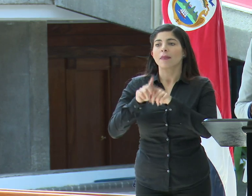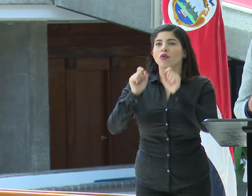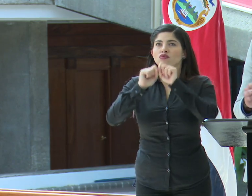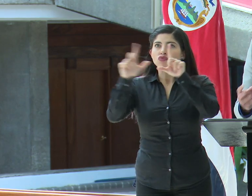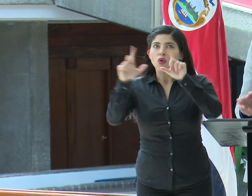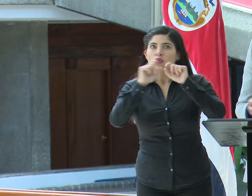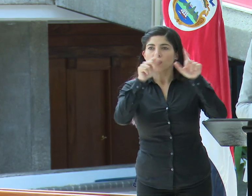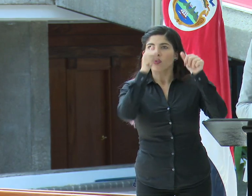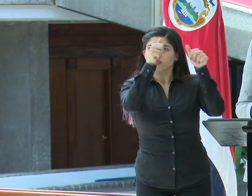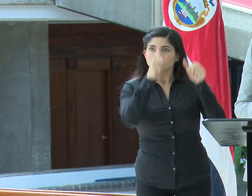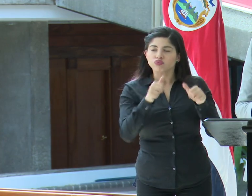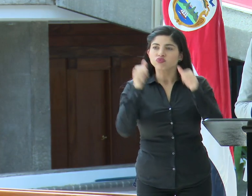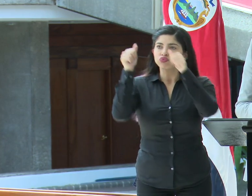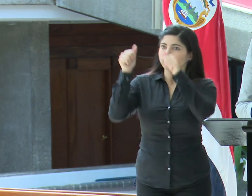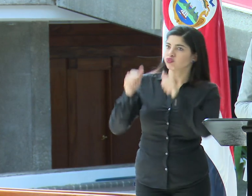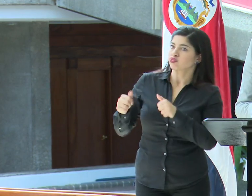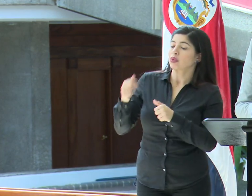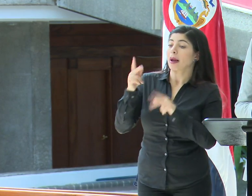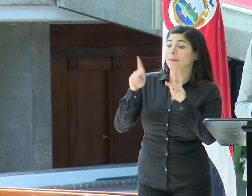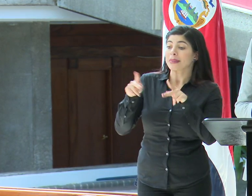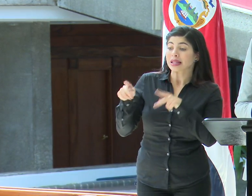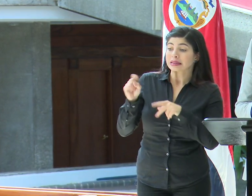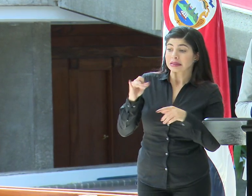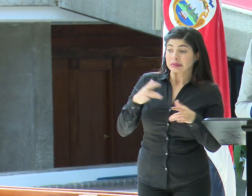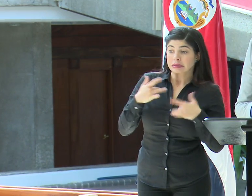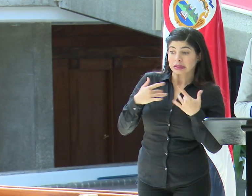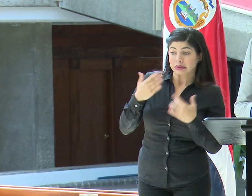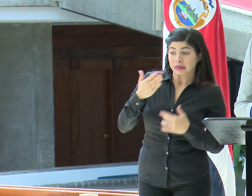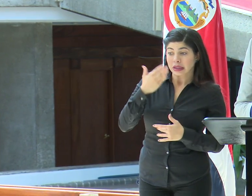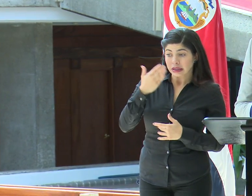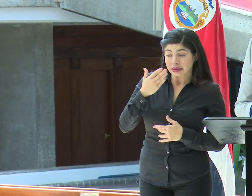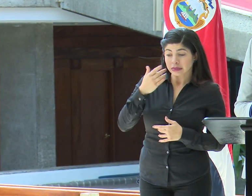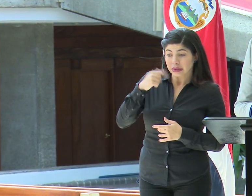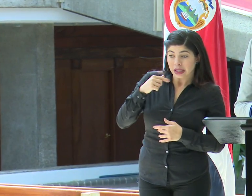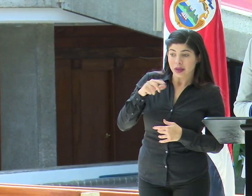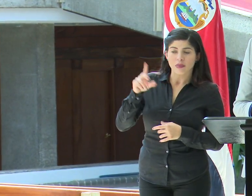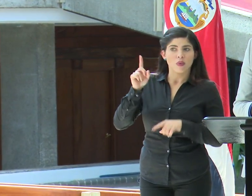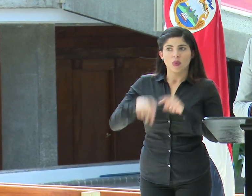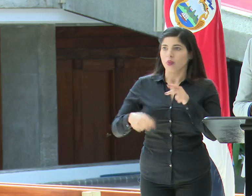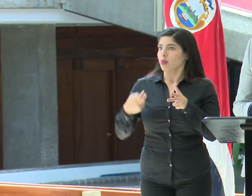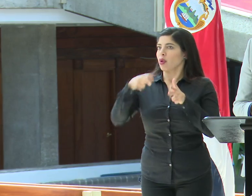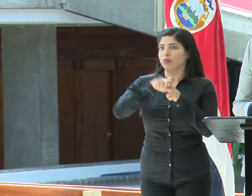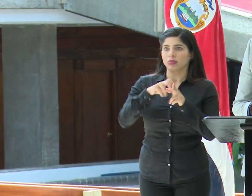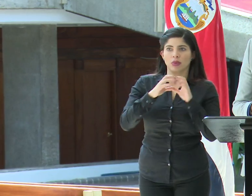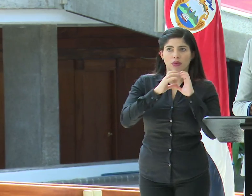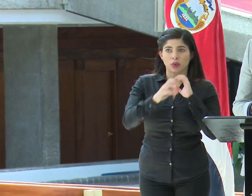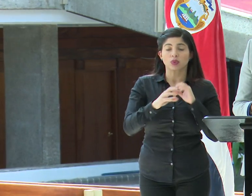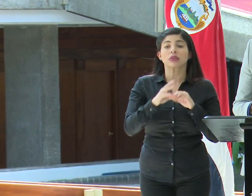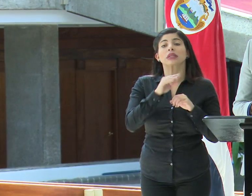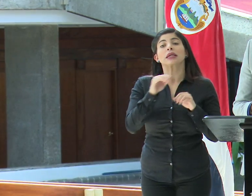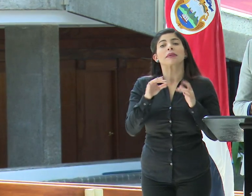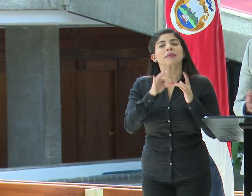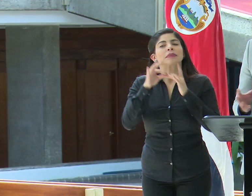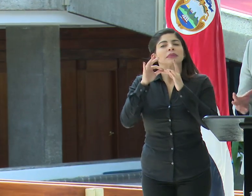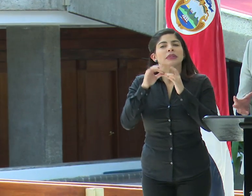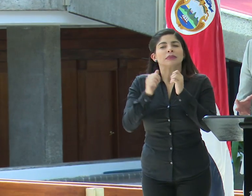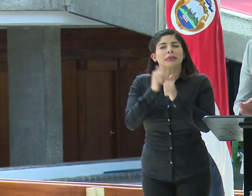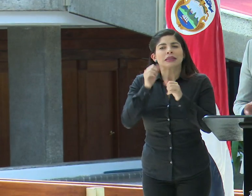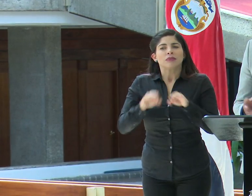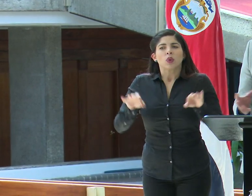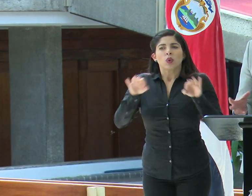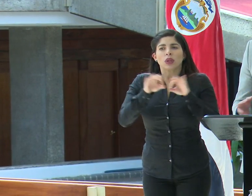rótulos, se ha estado verificando que personas con síntomas respiratorios no aborden y obviamente lo más importante acá es,